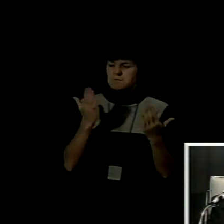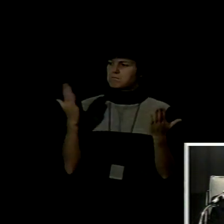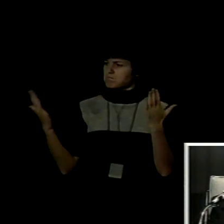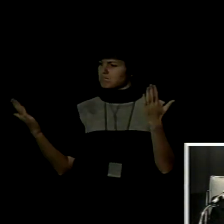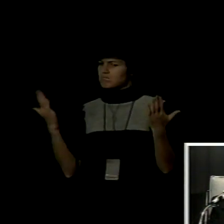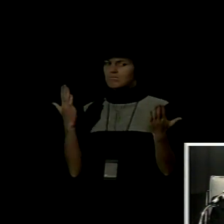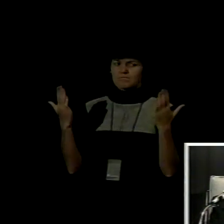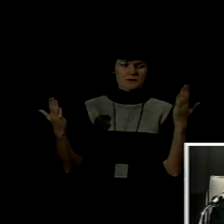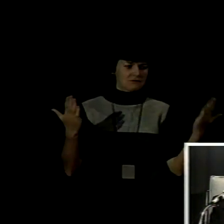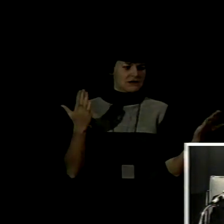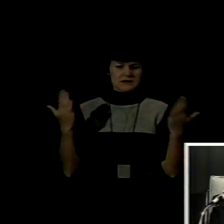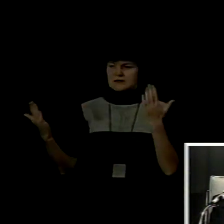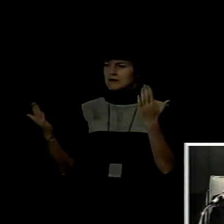pensamos que no es posible